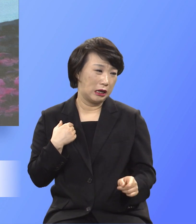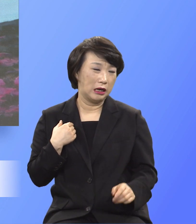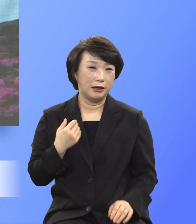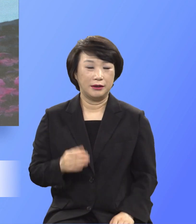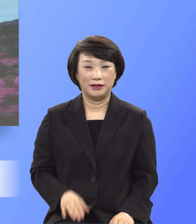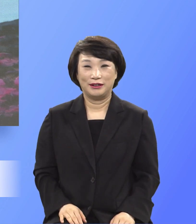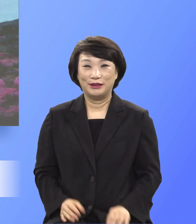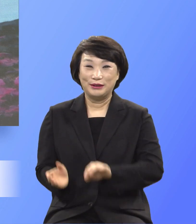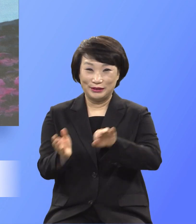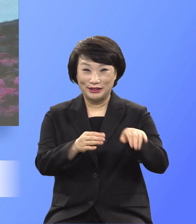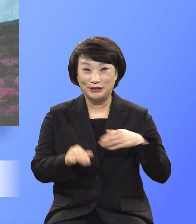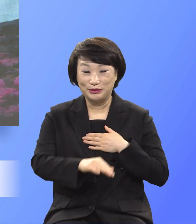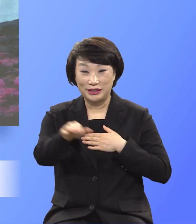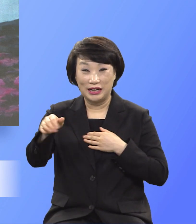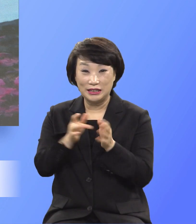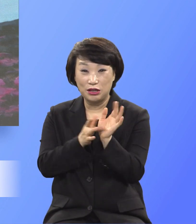구원받은 아